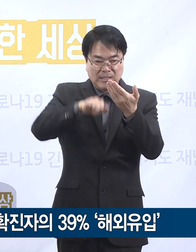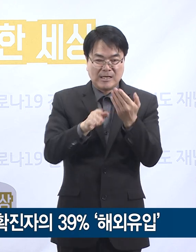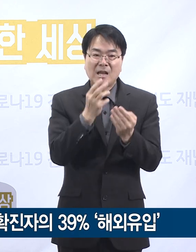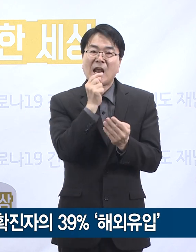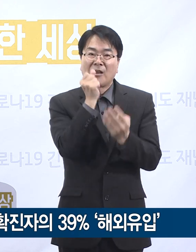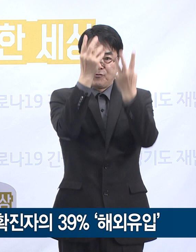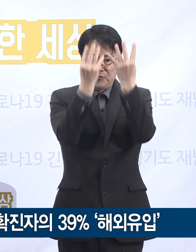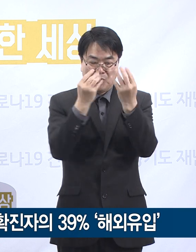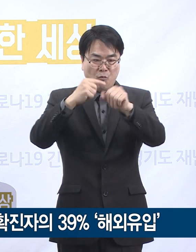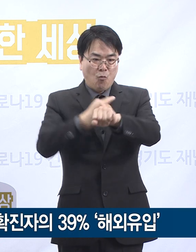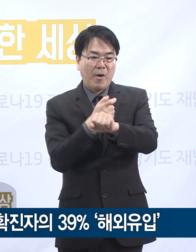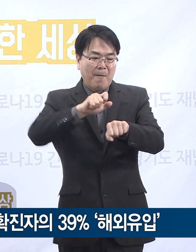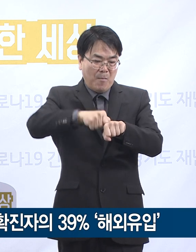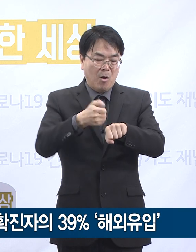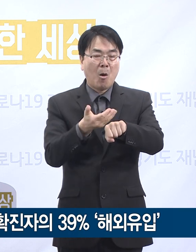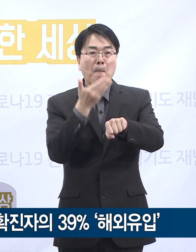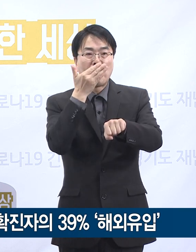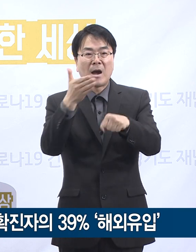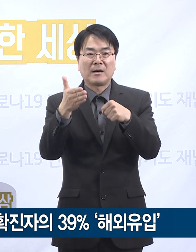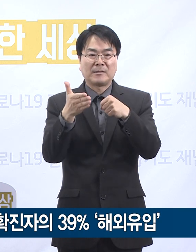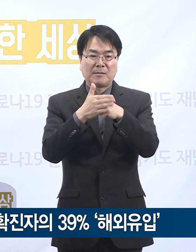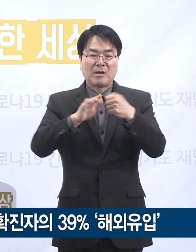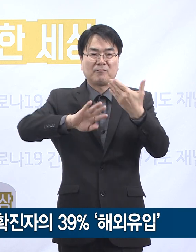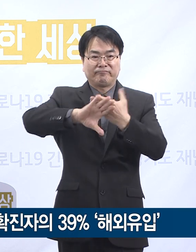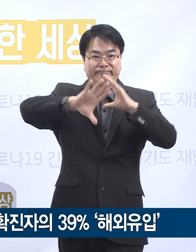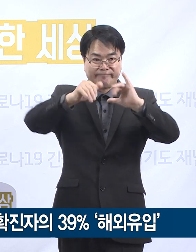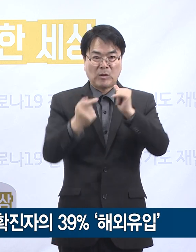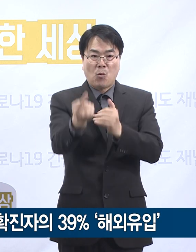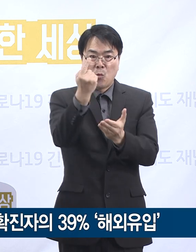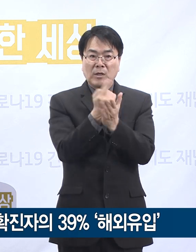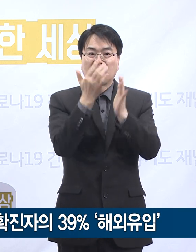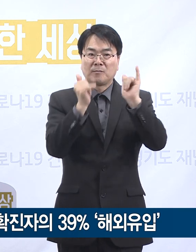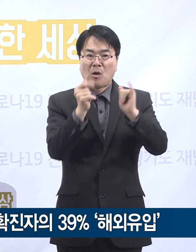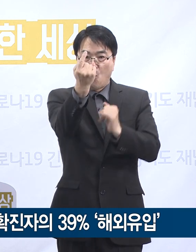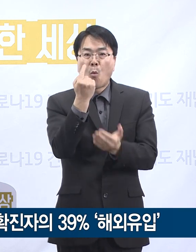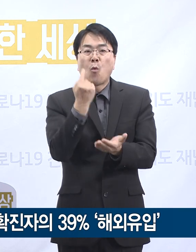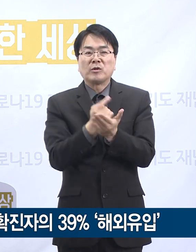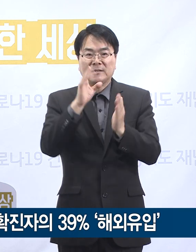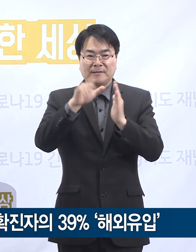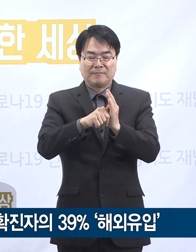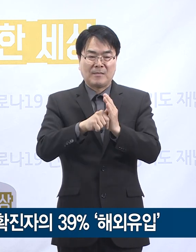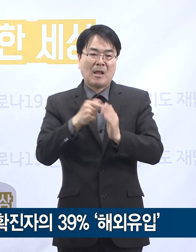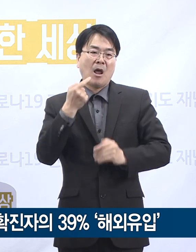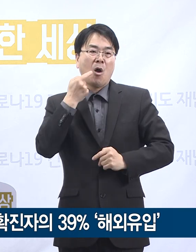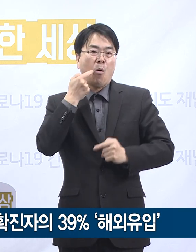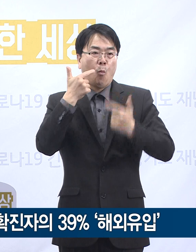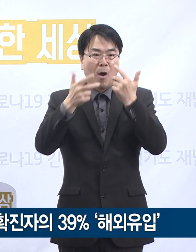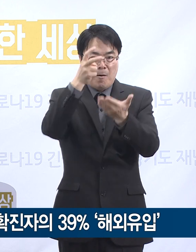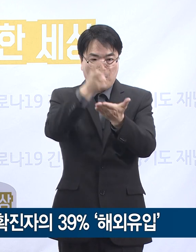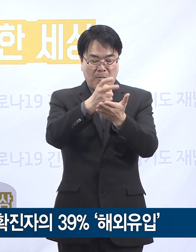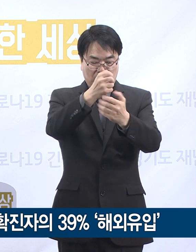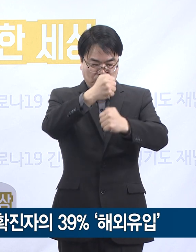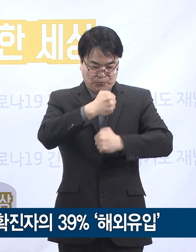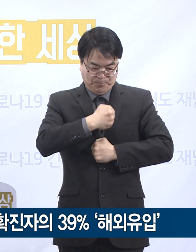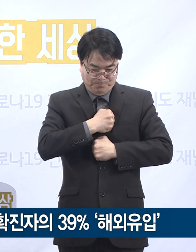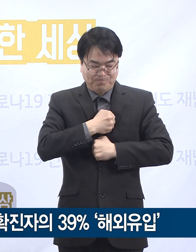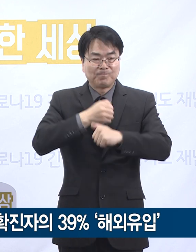해외입국 도민께서는 이 점을 양지하시어 격리수칙을 철저히 준수해 주시기를 당부드립니다.